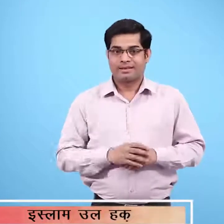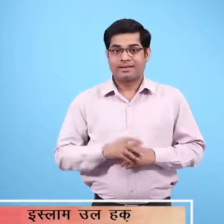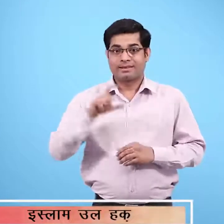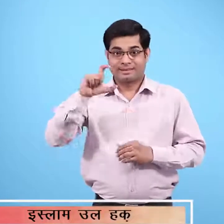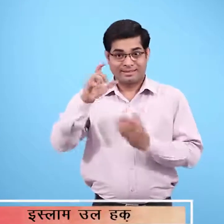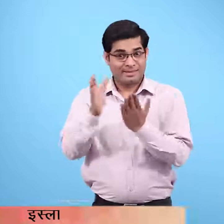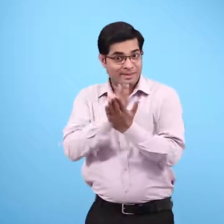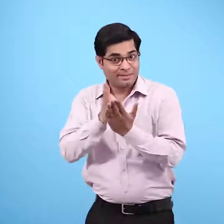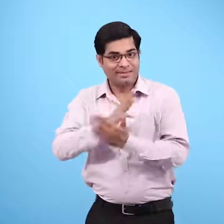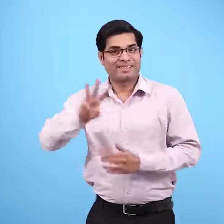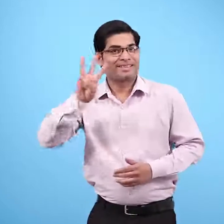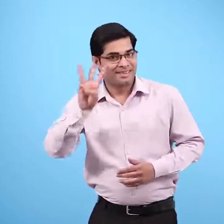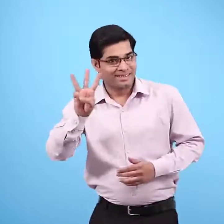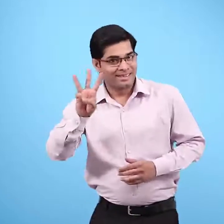पाठ तीन